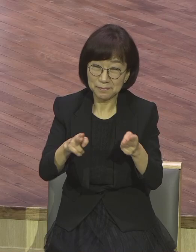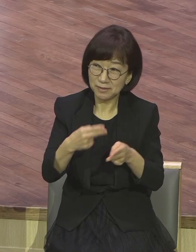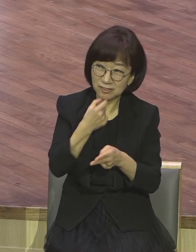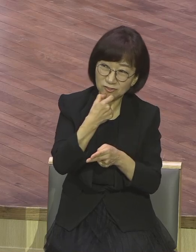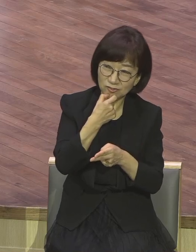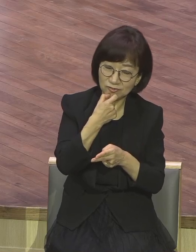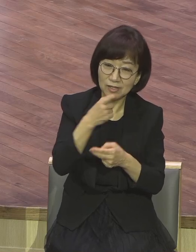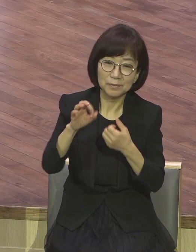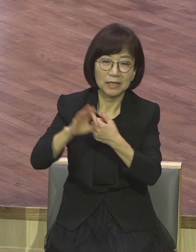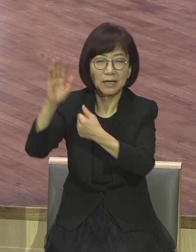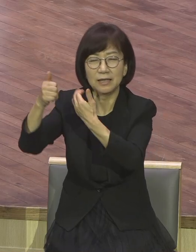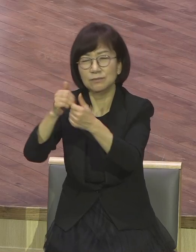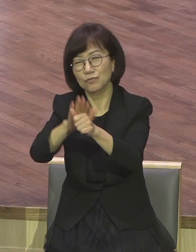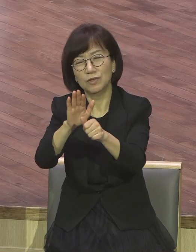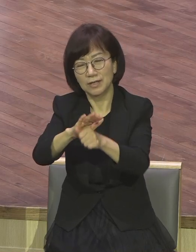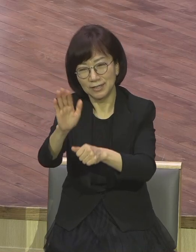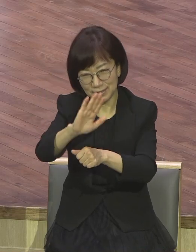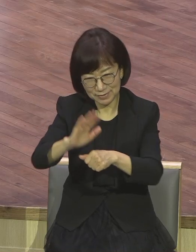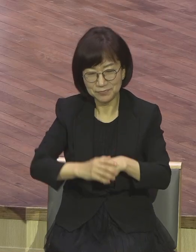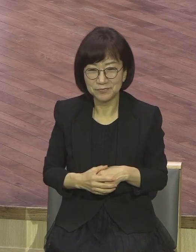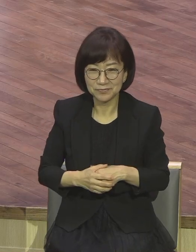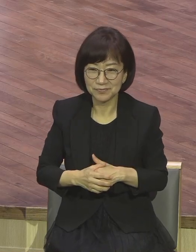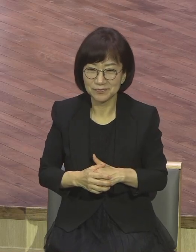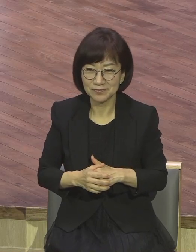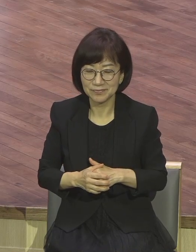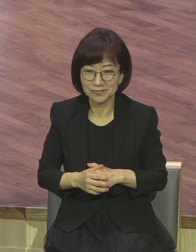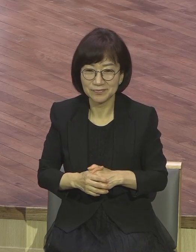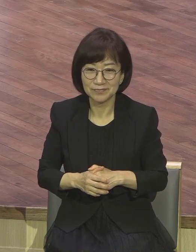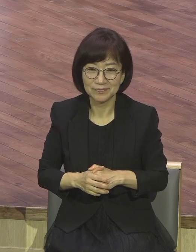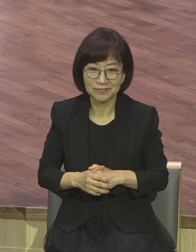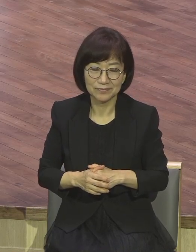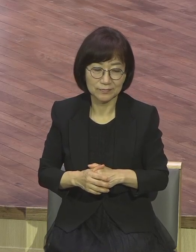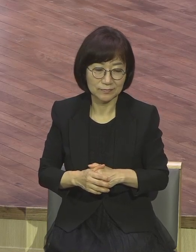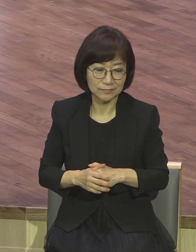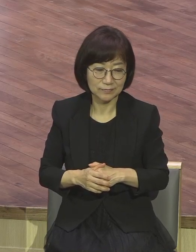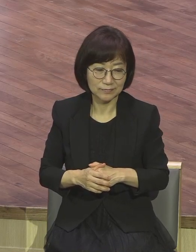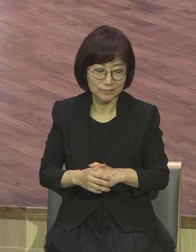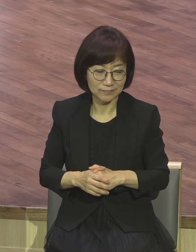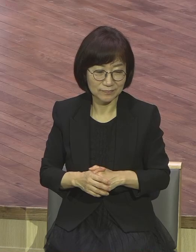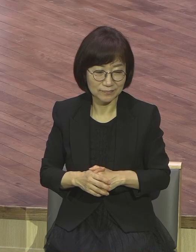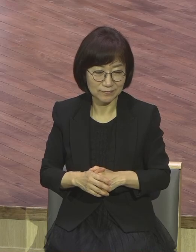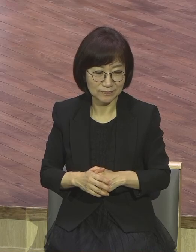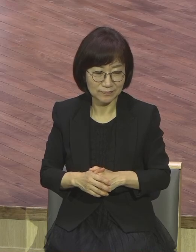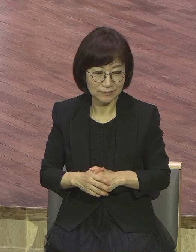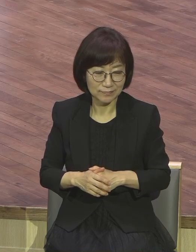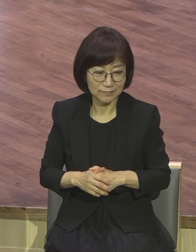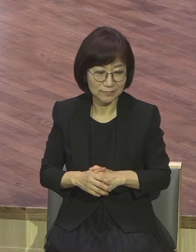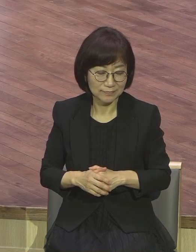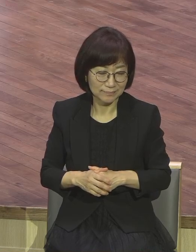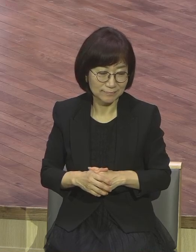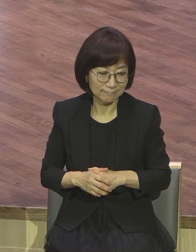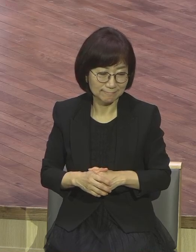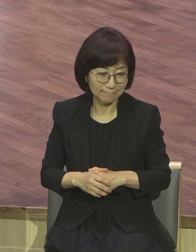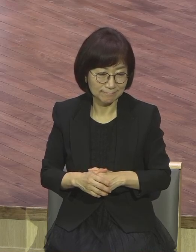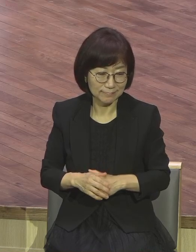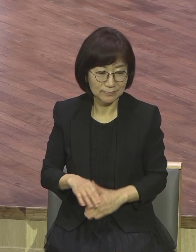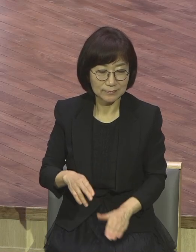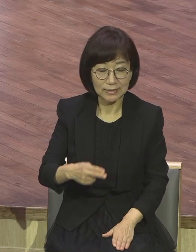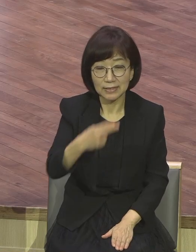예배를 안 드린다. 그건 뭐 다른 불신자 기업이나 같지요. 마지막으로 우리가 237 서밋의 여정